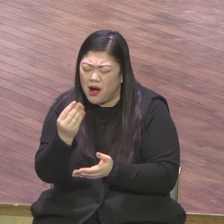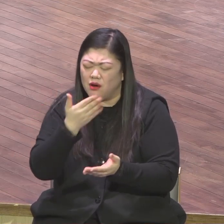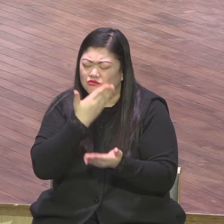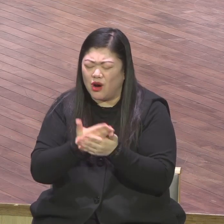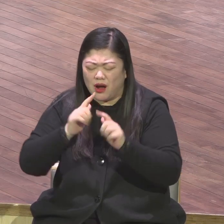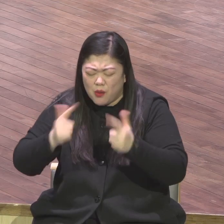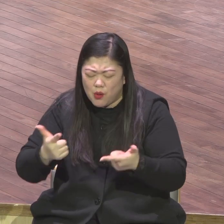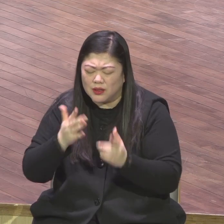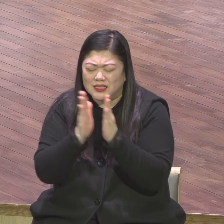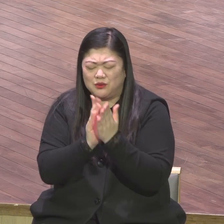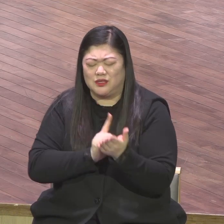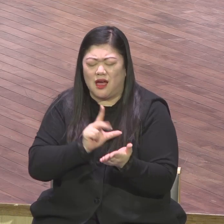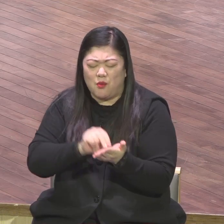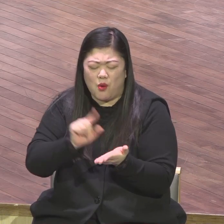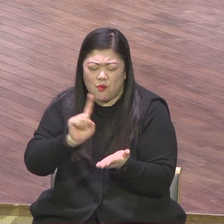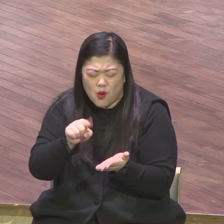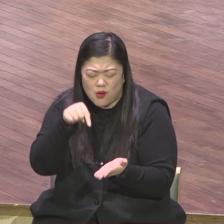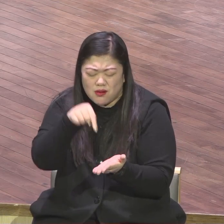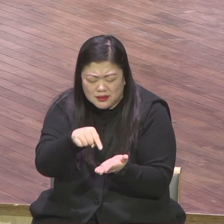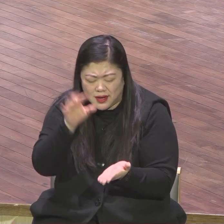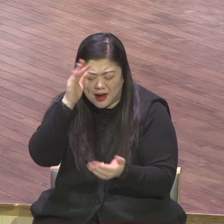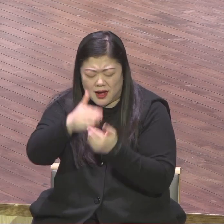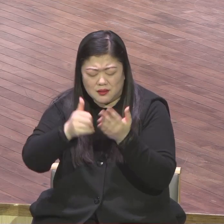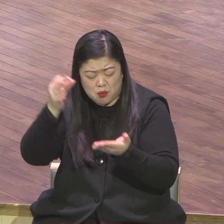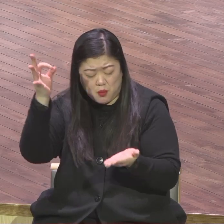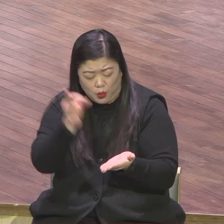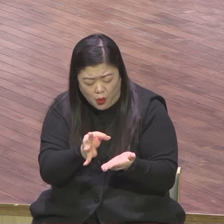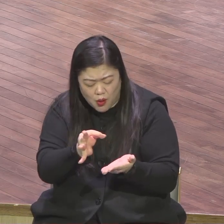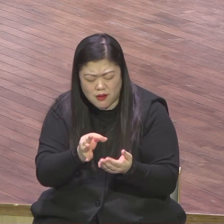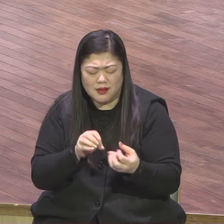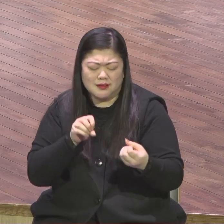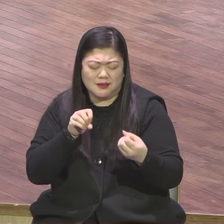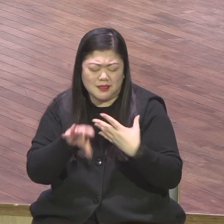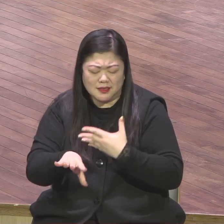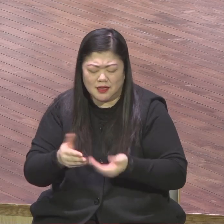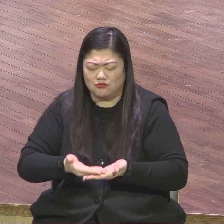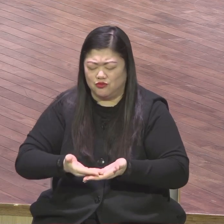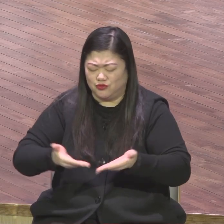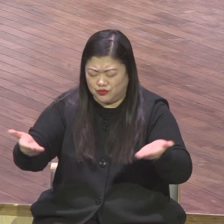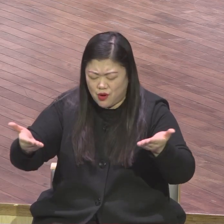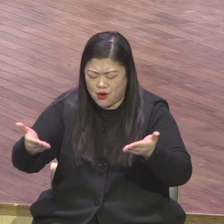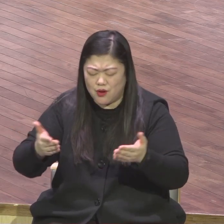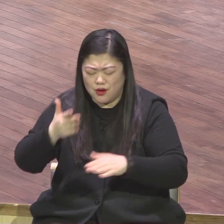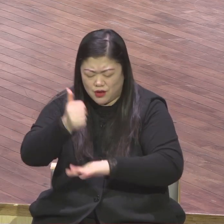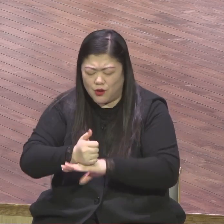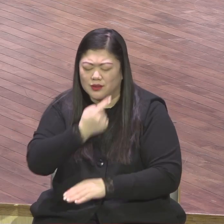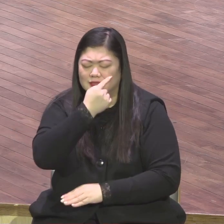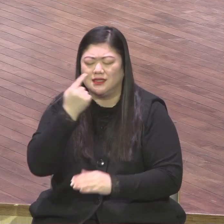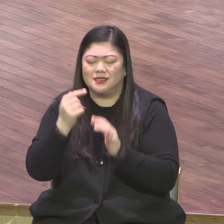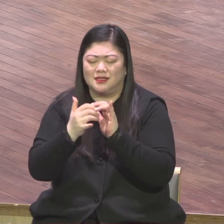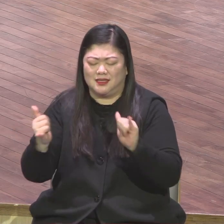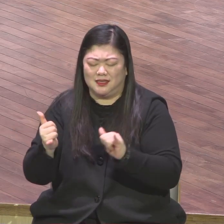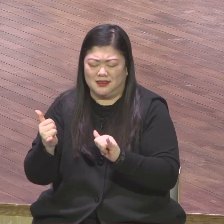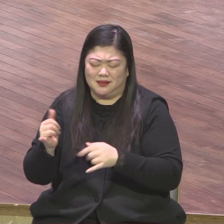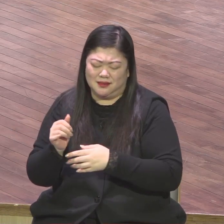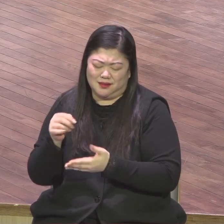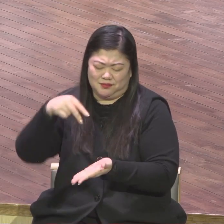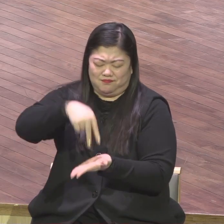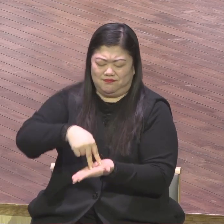주셔서 하나도 빵이 없으시다 응답 때문에 인하여 이 일에 정인되게 하여 주옵사사 그래서 예수